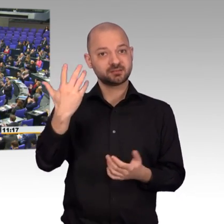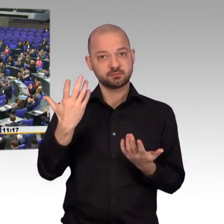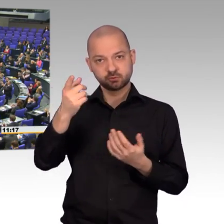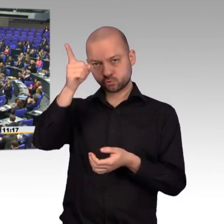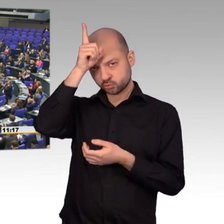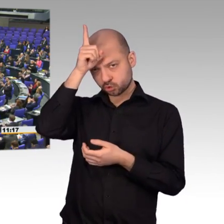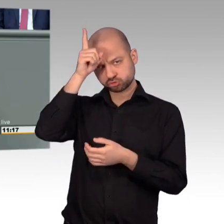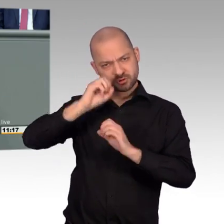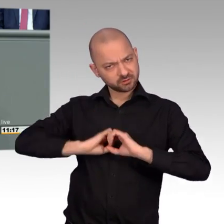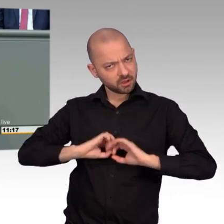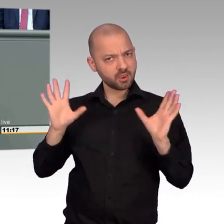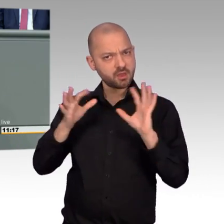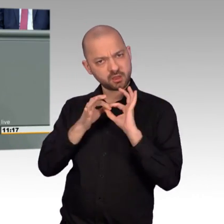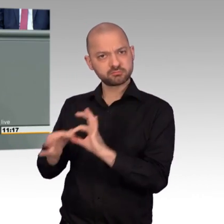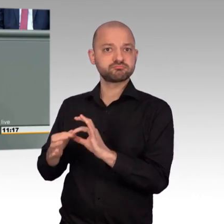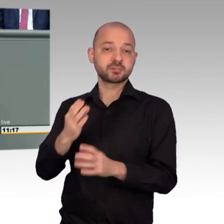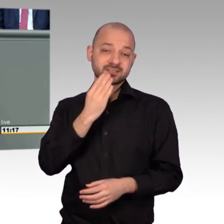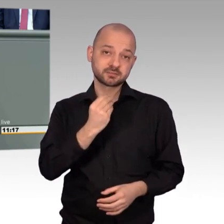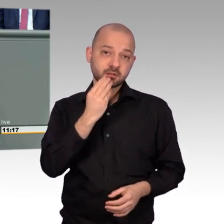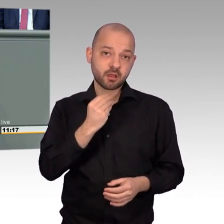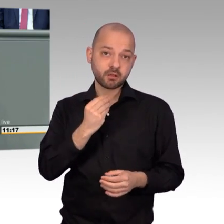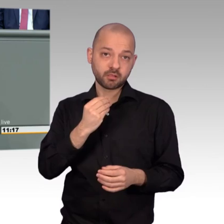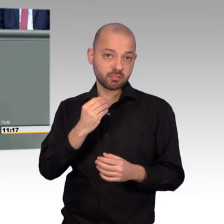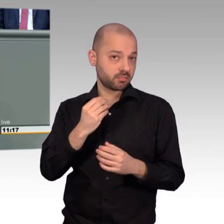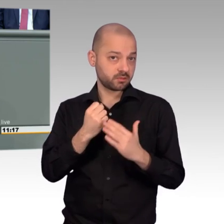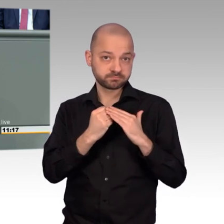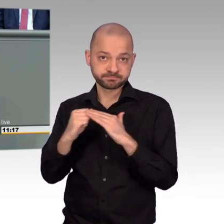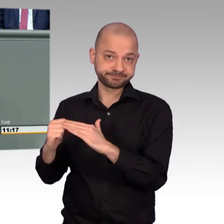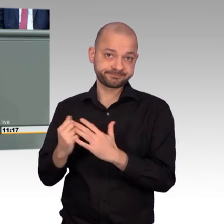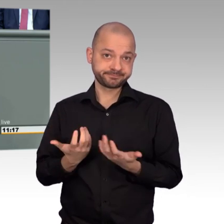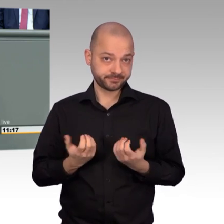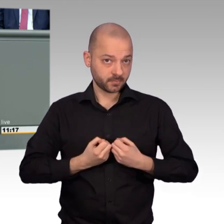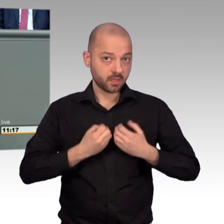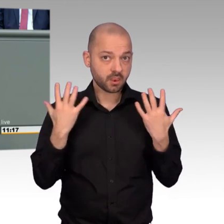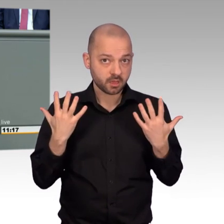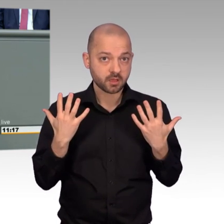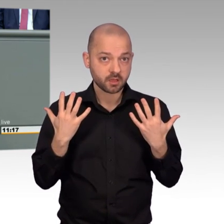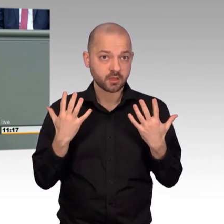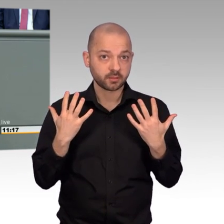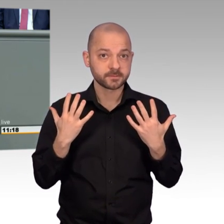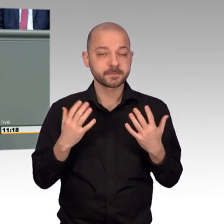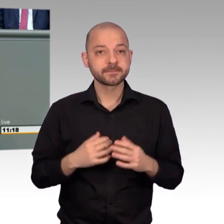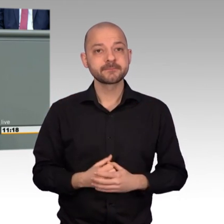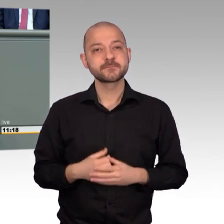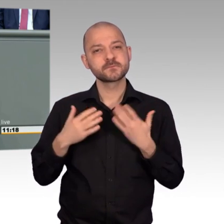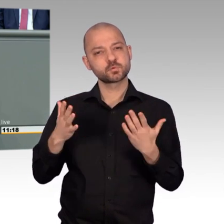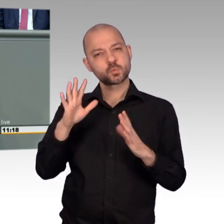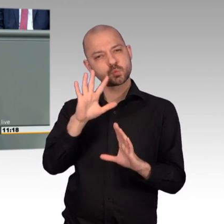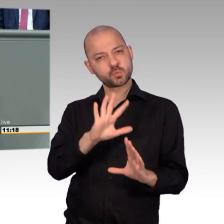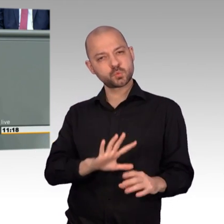Und letztlich werden wir, und deswegen kann ich anknüpfen an die Debatte, die wir vorangeführt haben, in